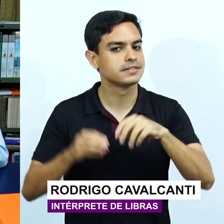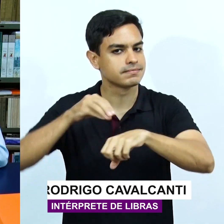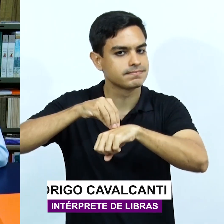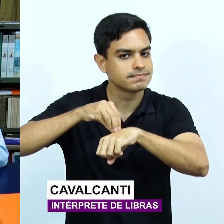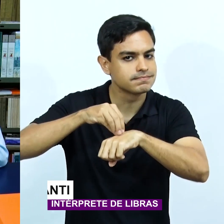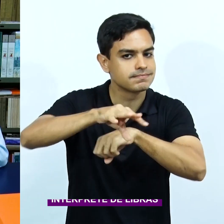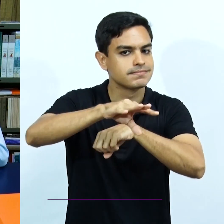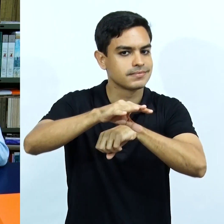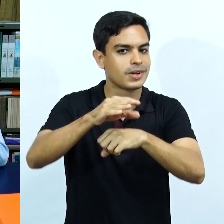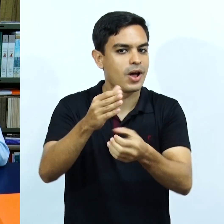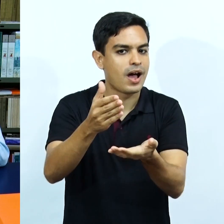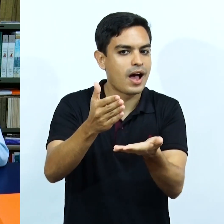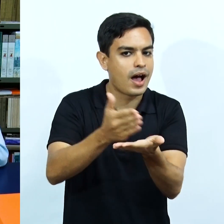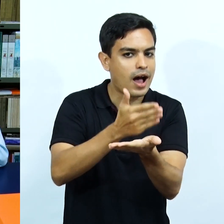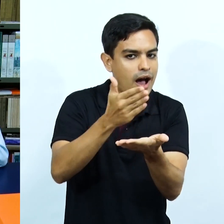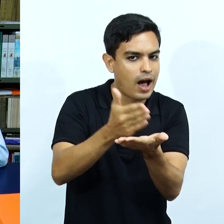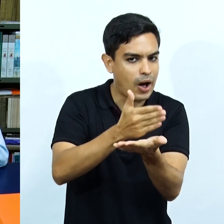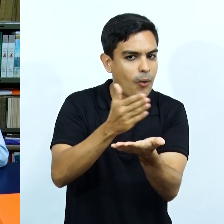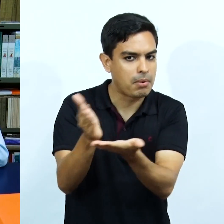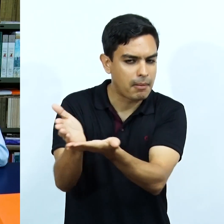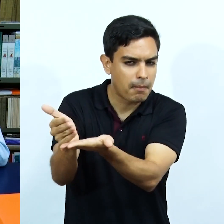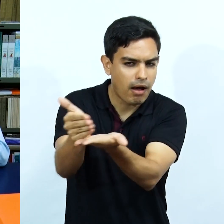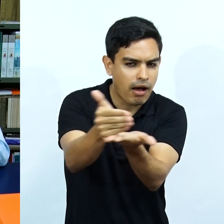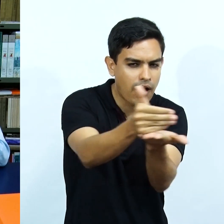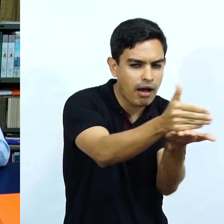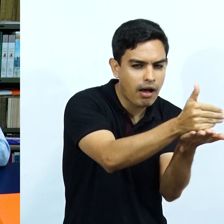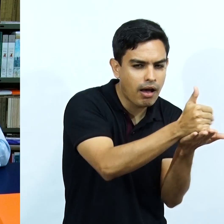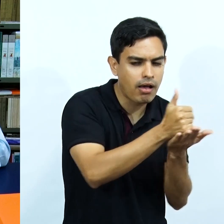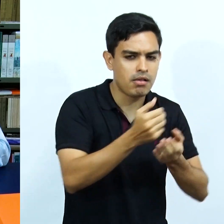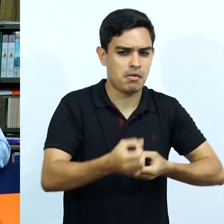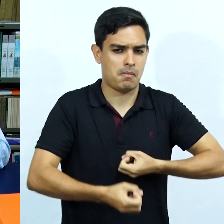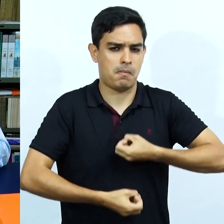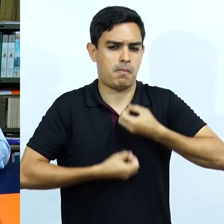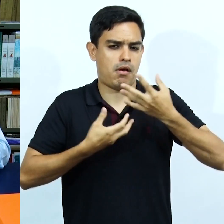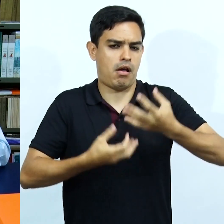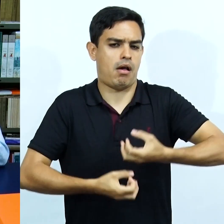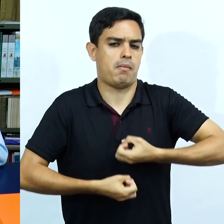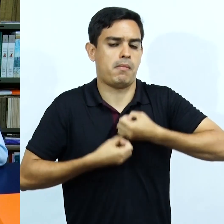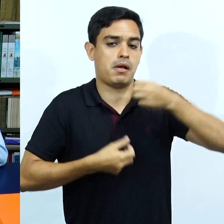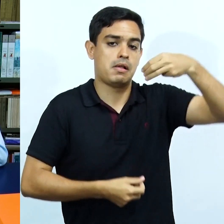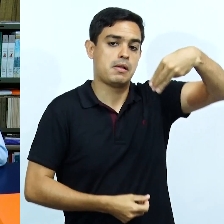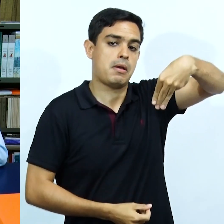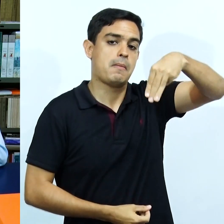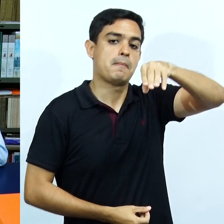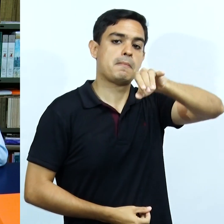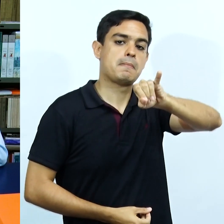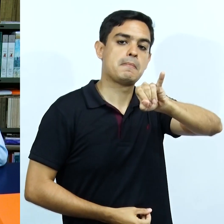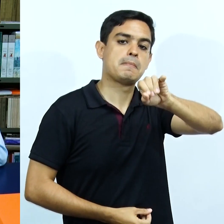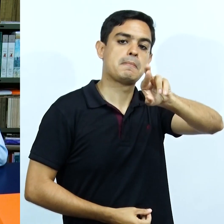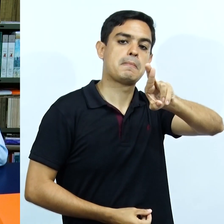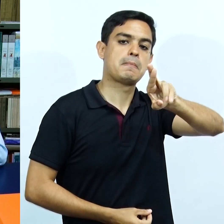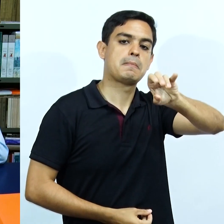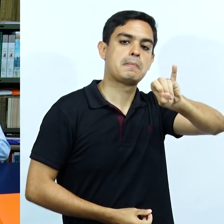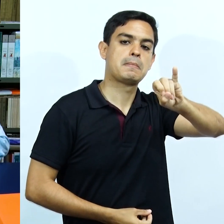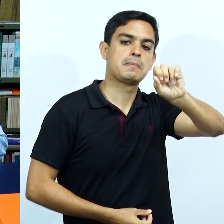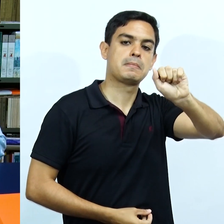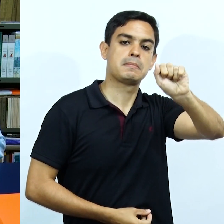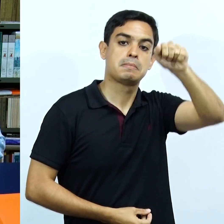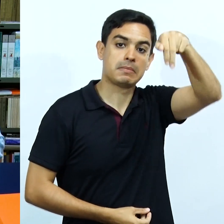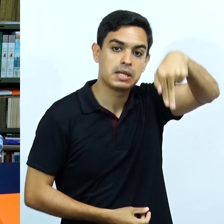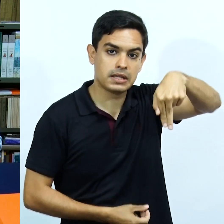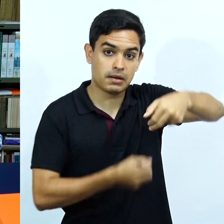a obra completa reunida, a obra completa da poesia de Mirian Celi reunida pela edição Sol Negro